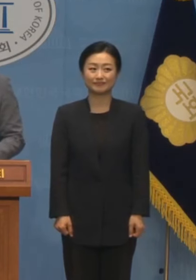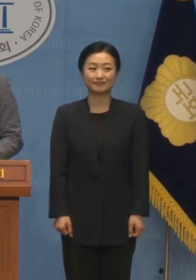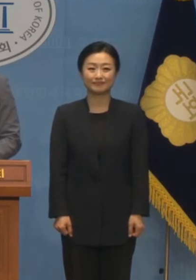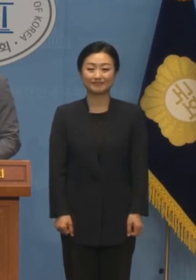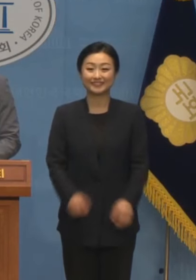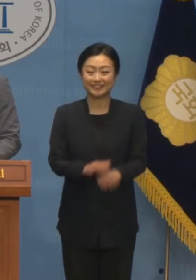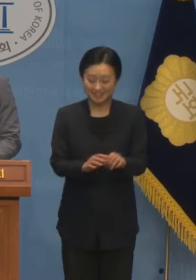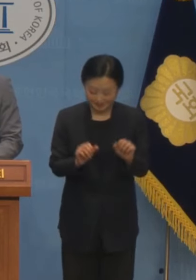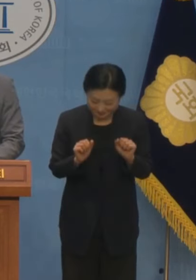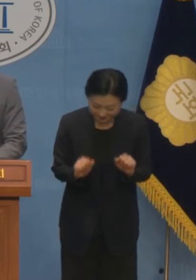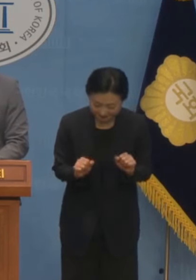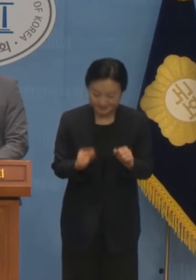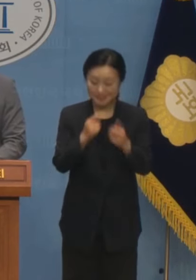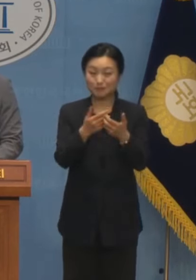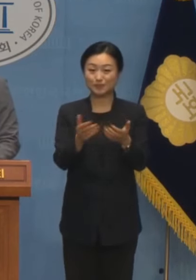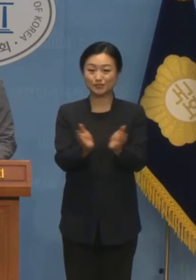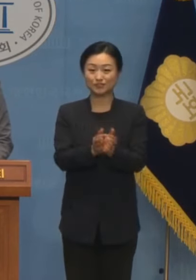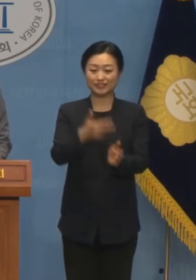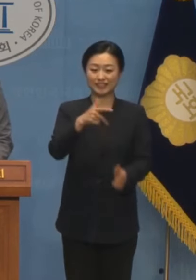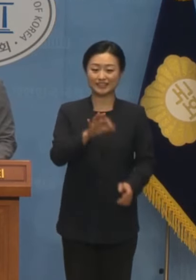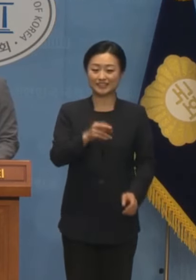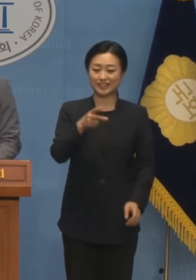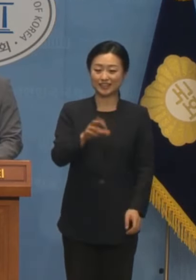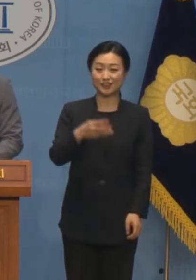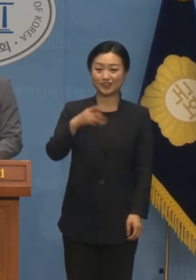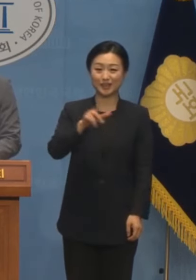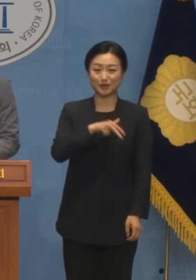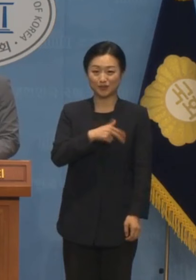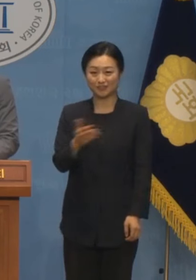안녕하십니까 더불어민주당 장경태 의원입니다